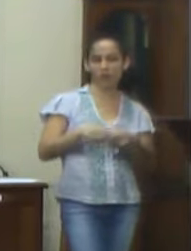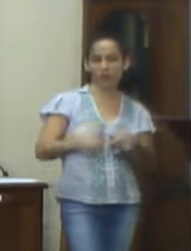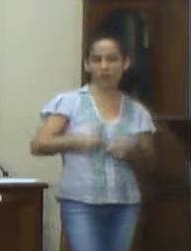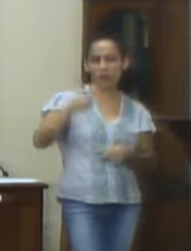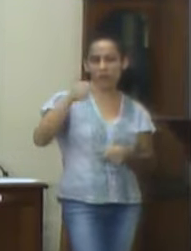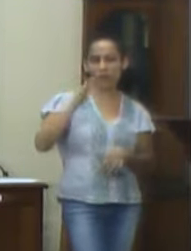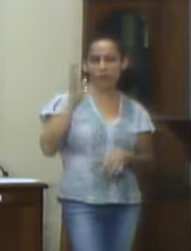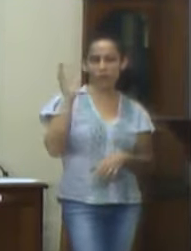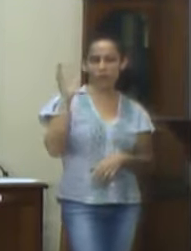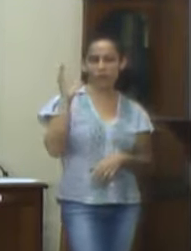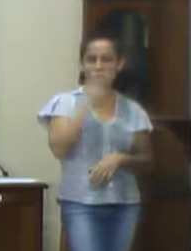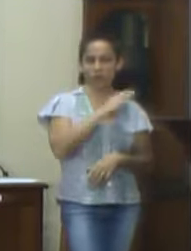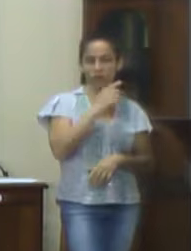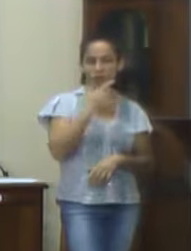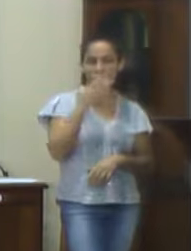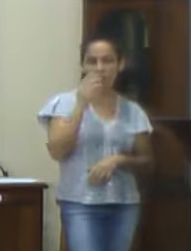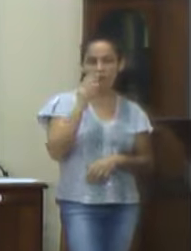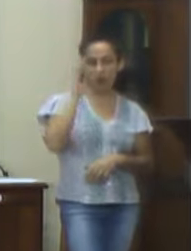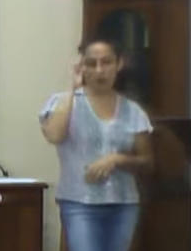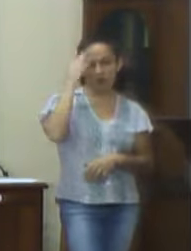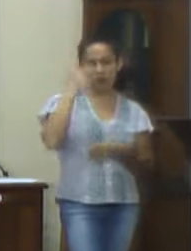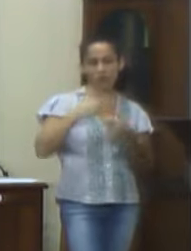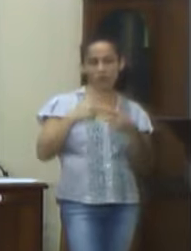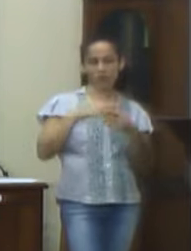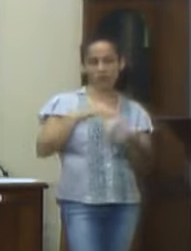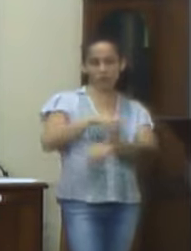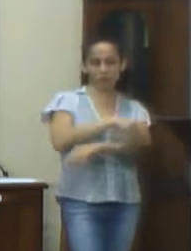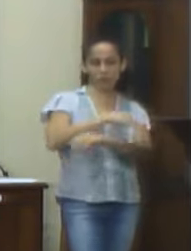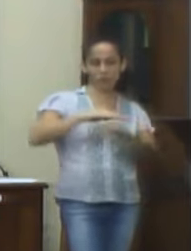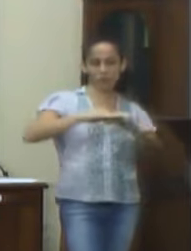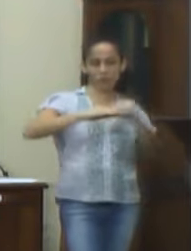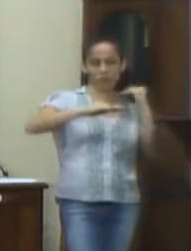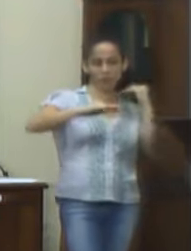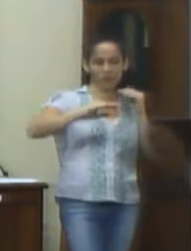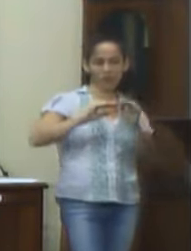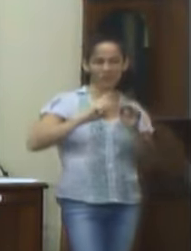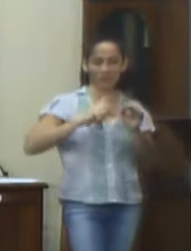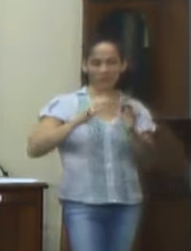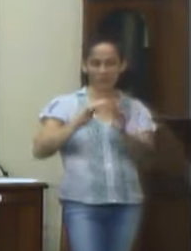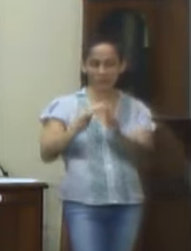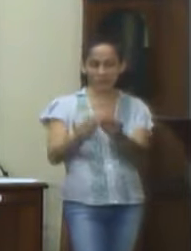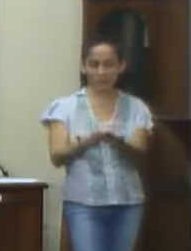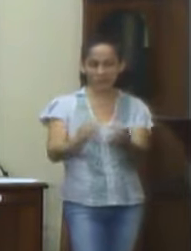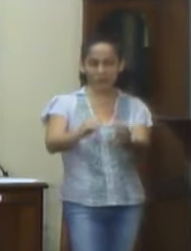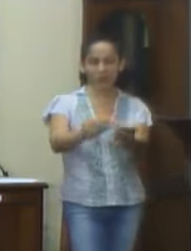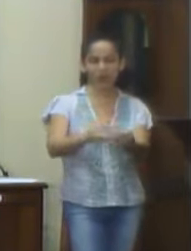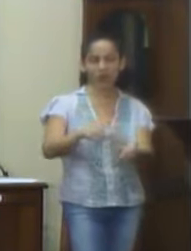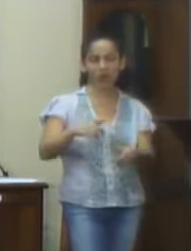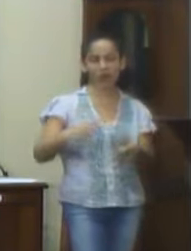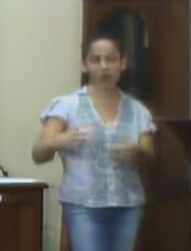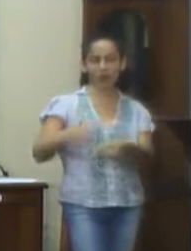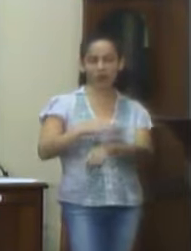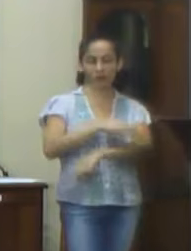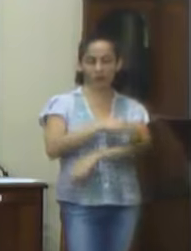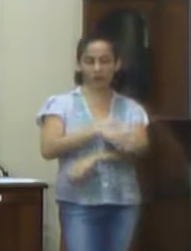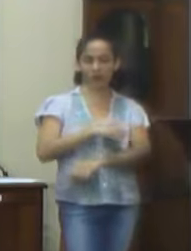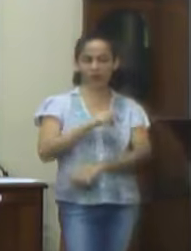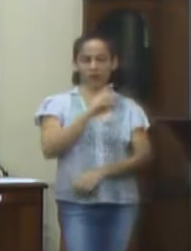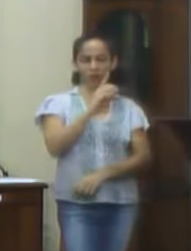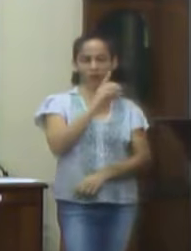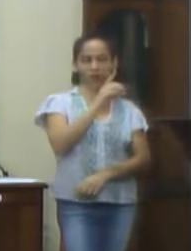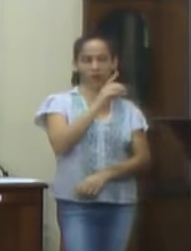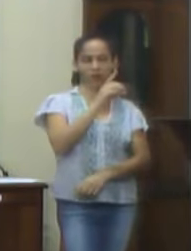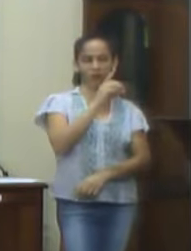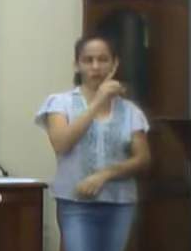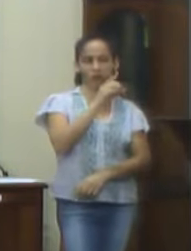melhoramento definitivo com a colocação de asfalto nos buracos localizados na rua Durval Passos de